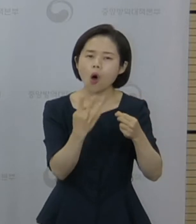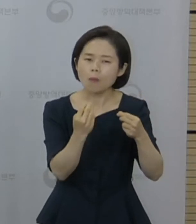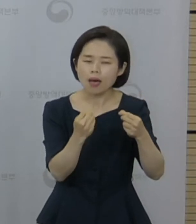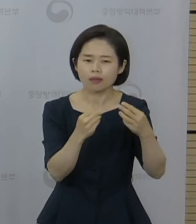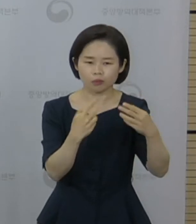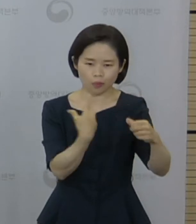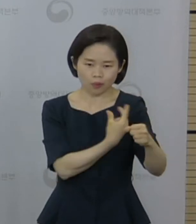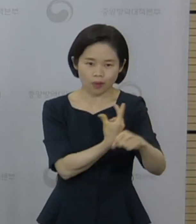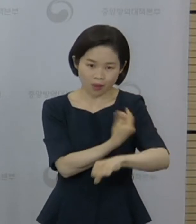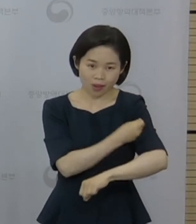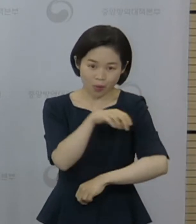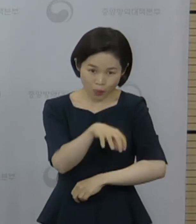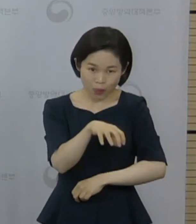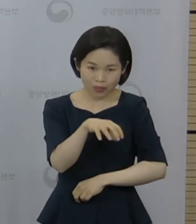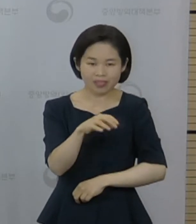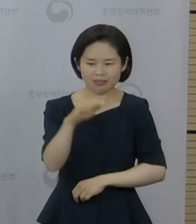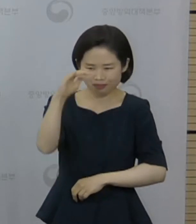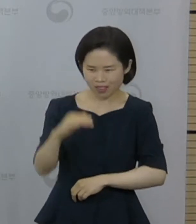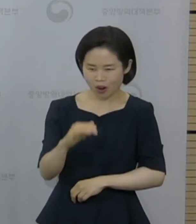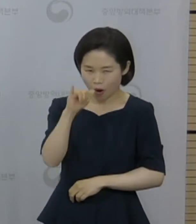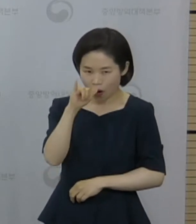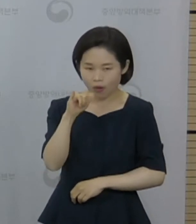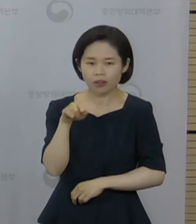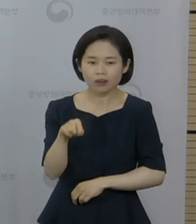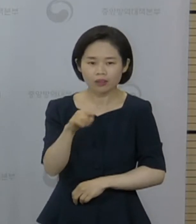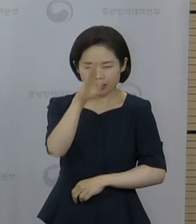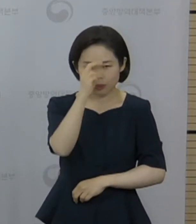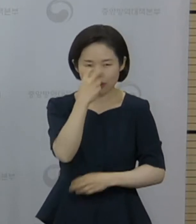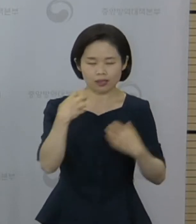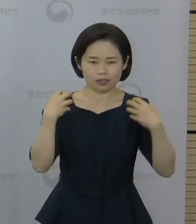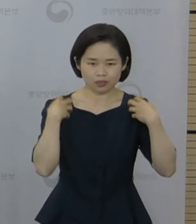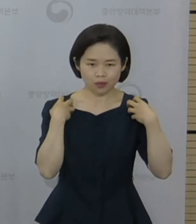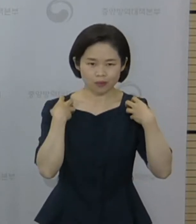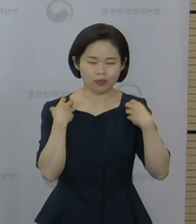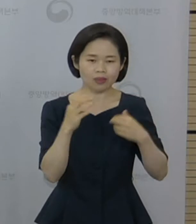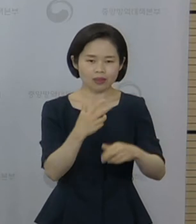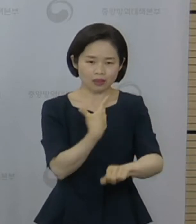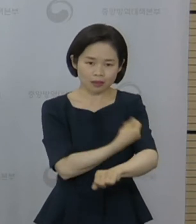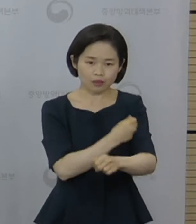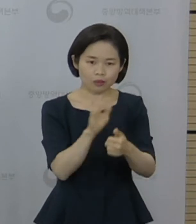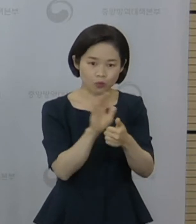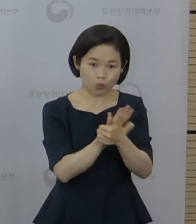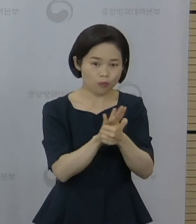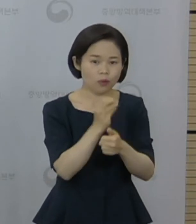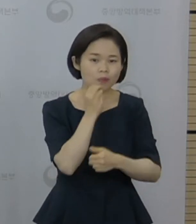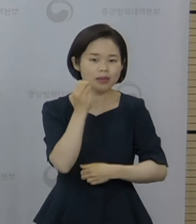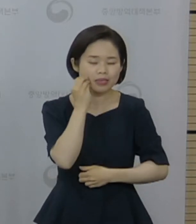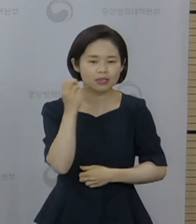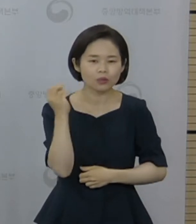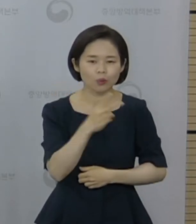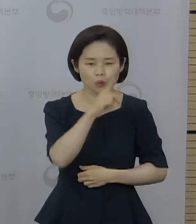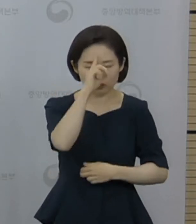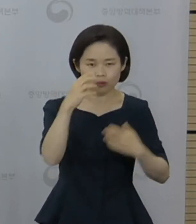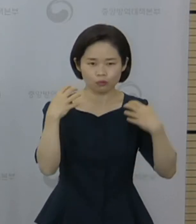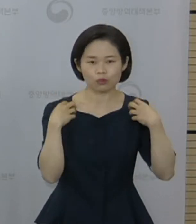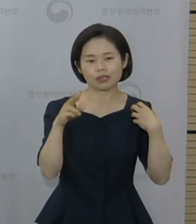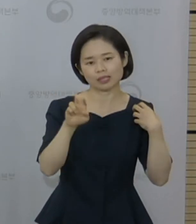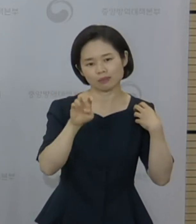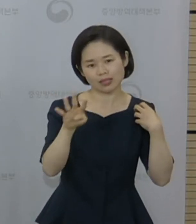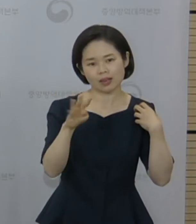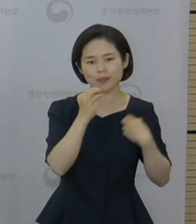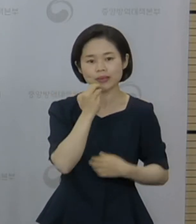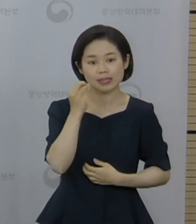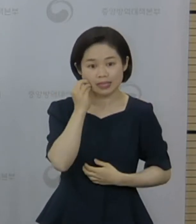질병관리청의 예방접종 도우미 누리집 또는 정부24에서 무료로 온라인 출력이 가능하고